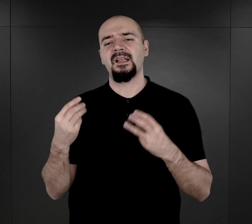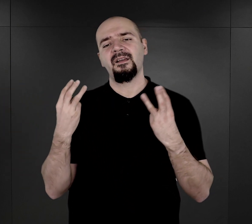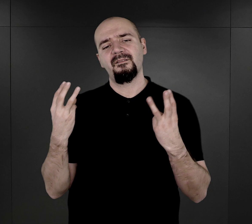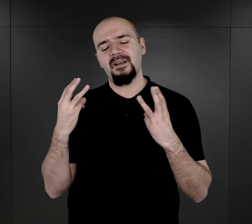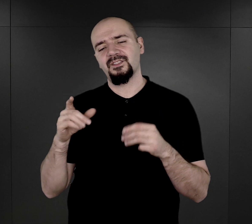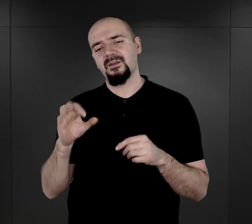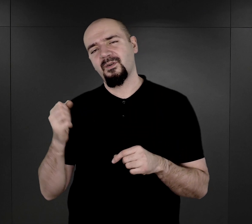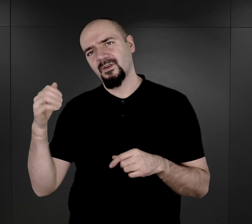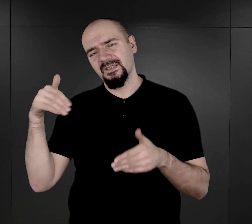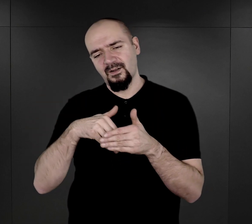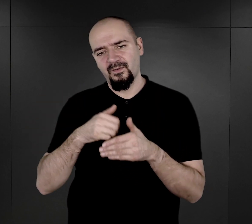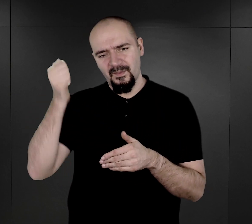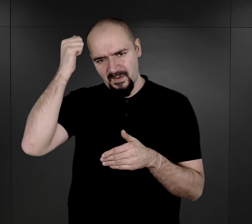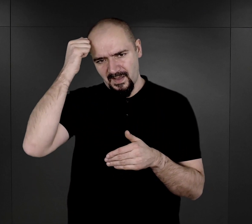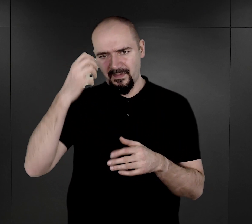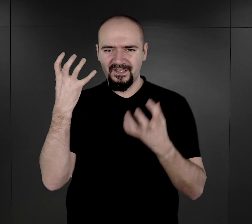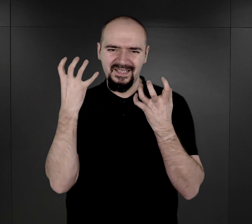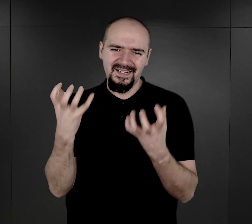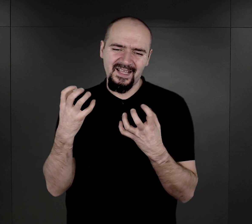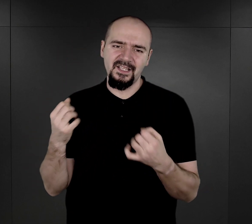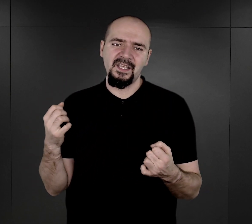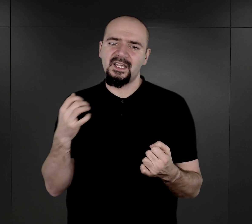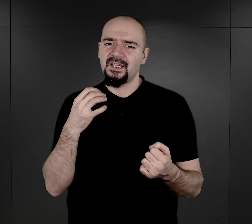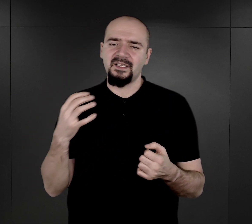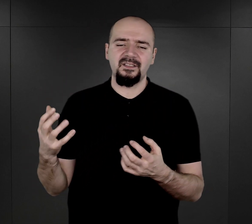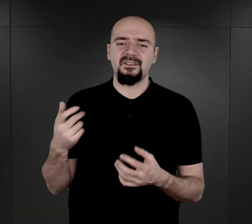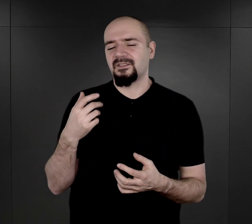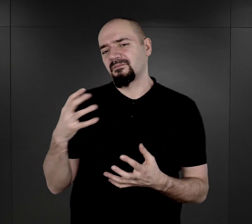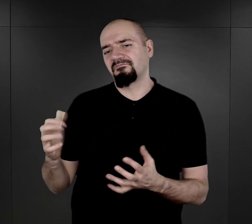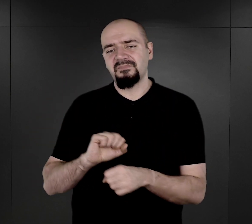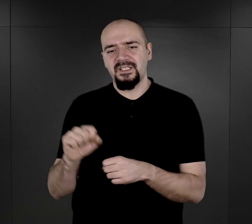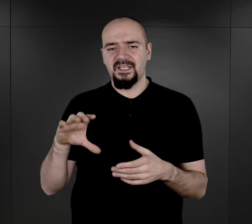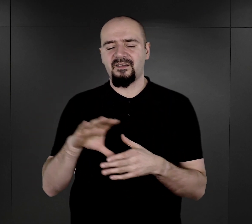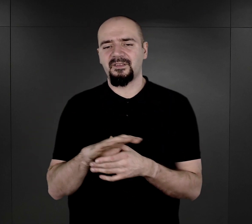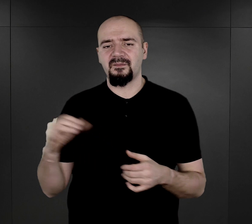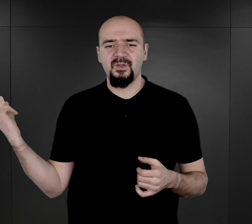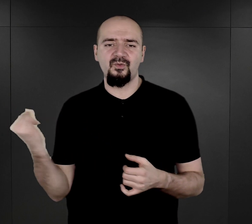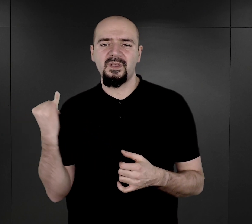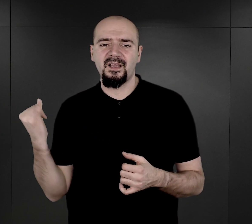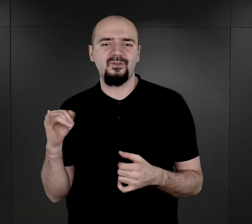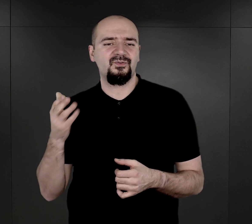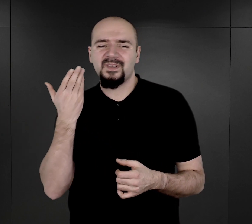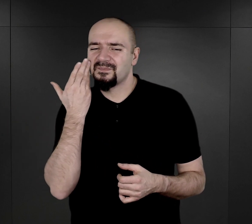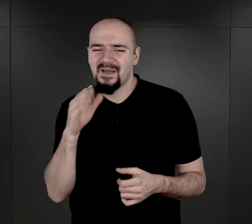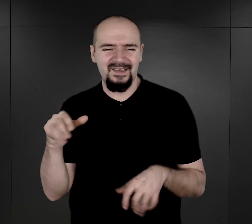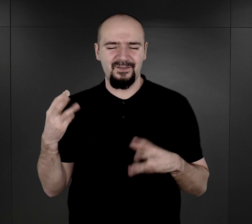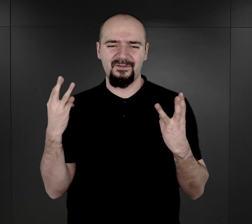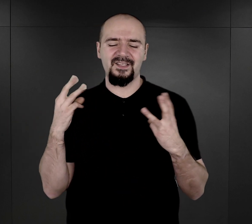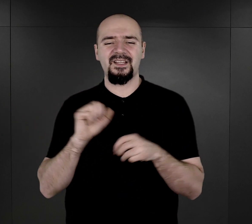chęć uczestniczenia w tych uroczystościach coraz liczniejszych osób jest bardzo ważna, jest budująca